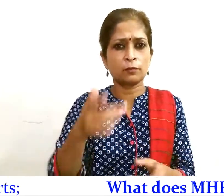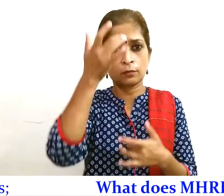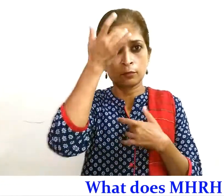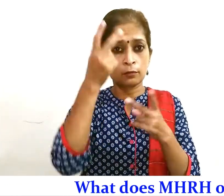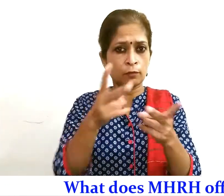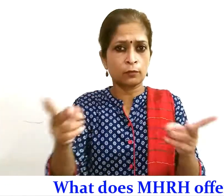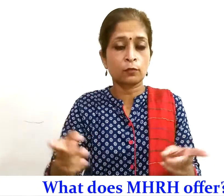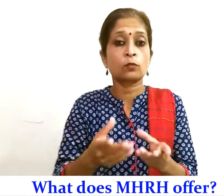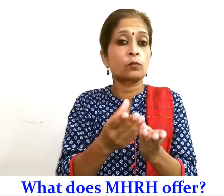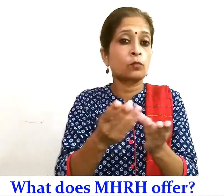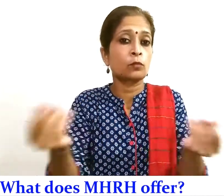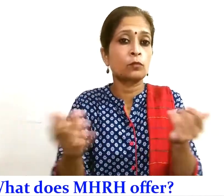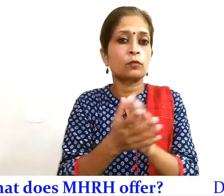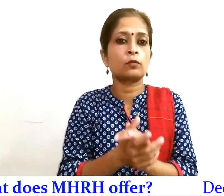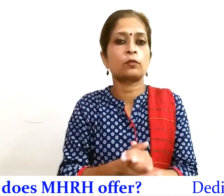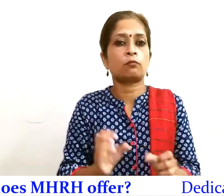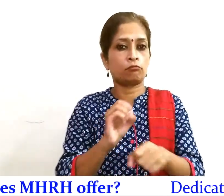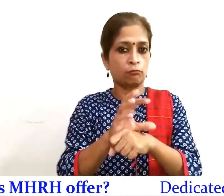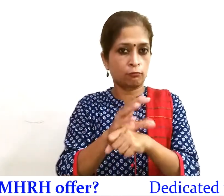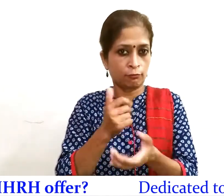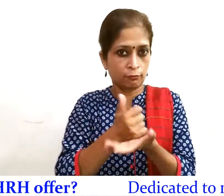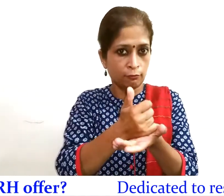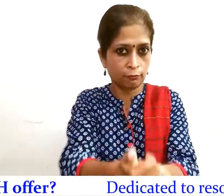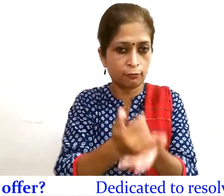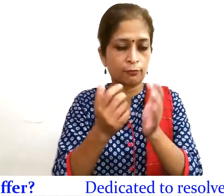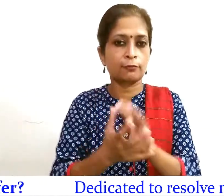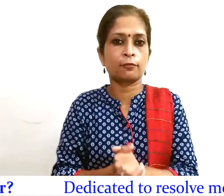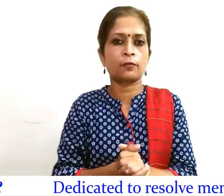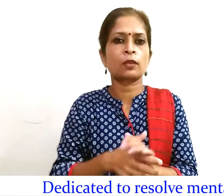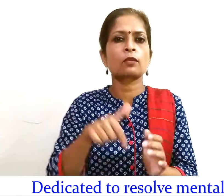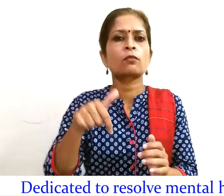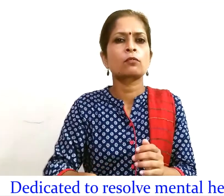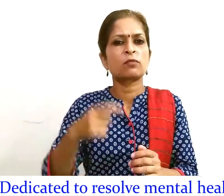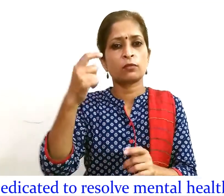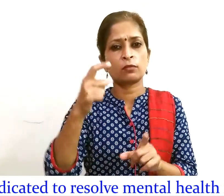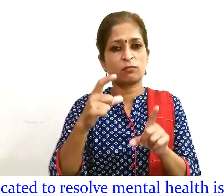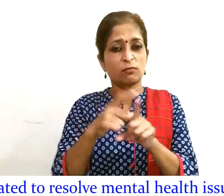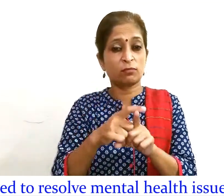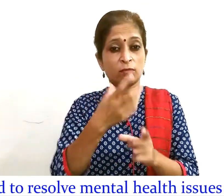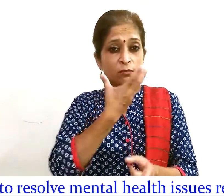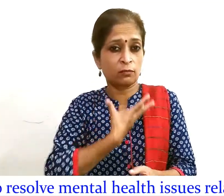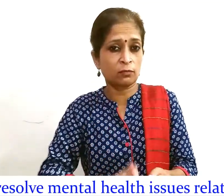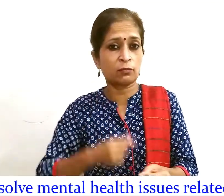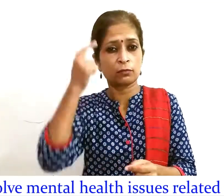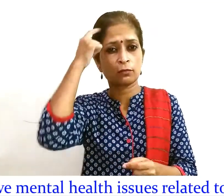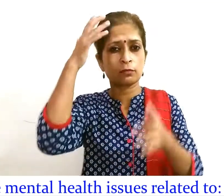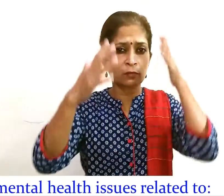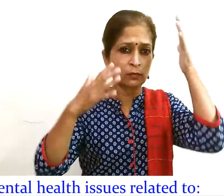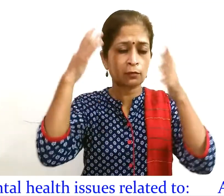व्याधियों के समाधान हेतु परामर्ष प्रदान करती है दुष्चिंता, मनोग्रसितता व